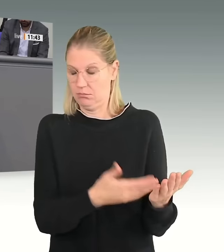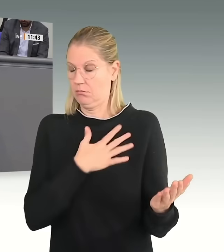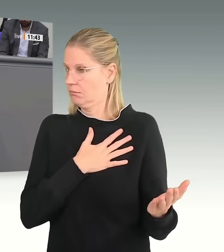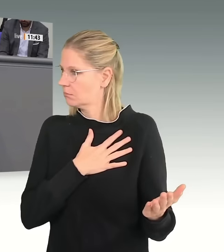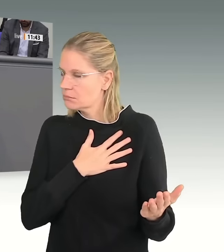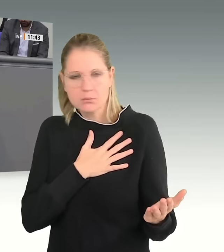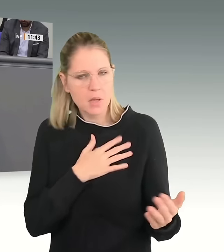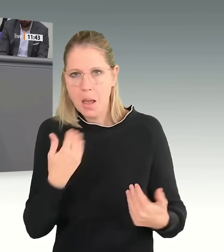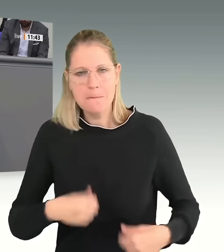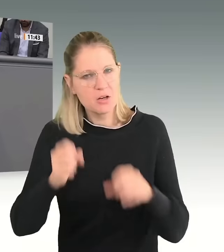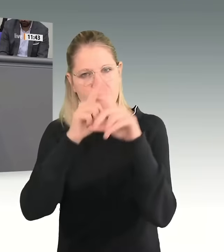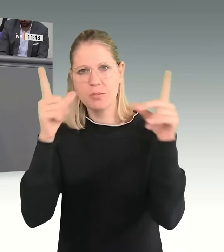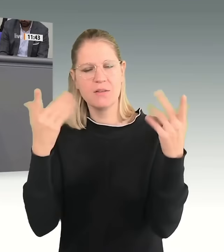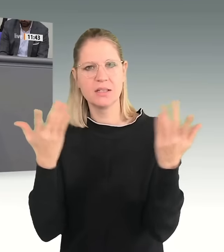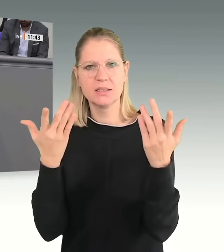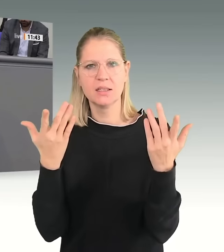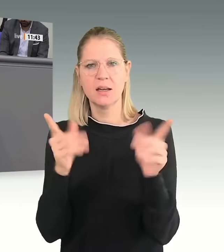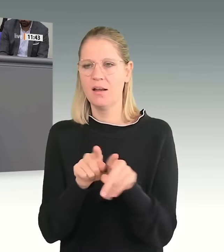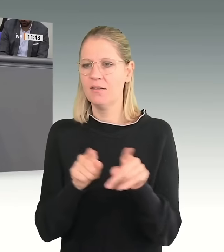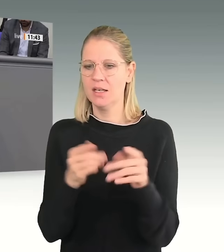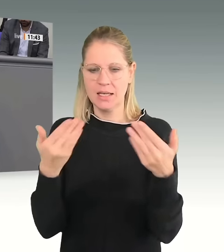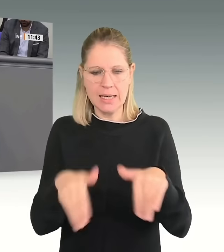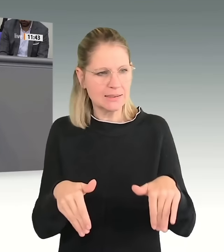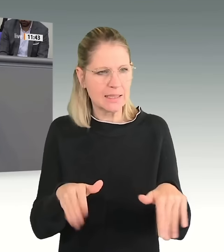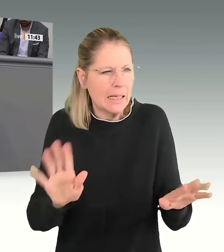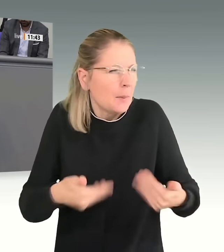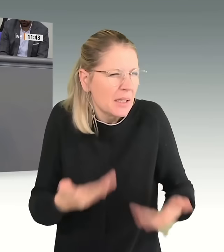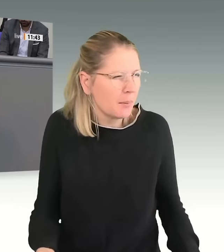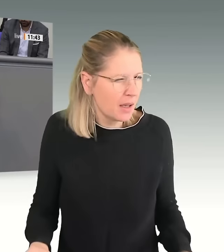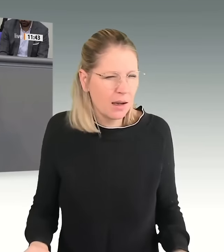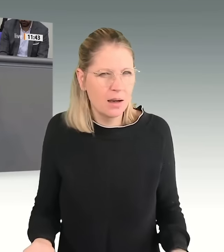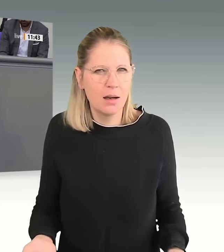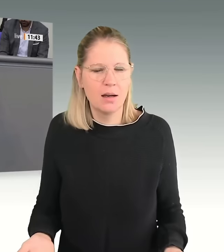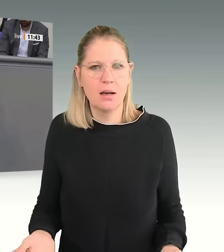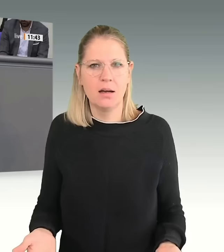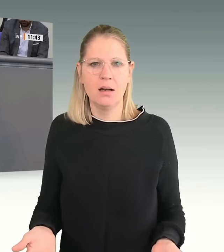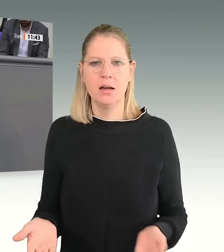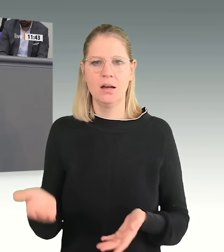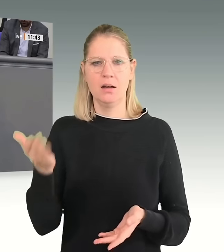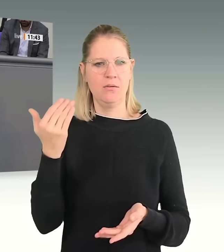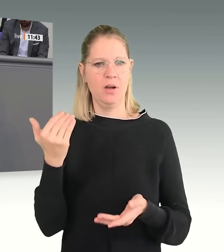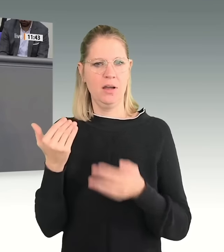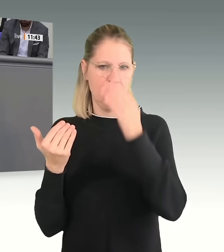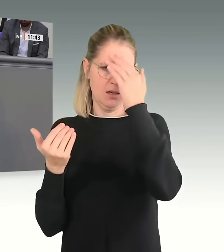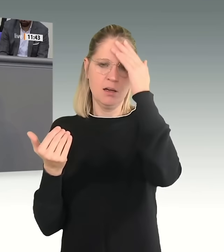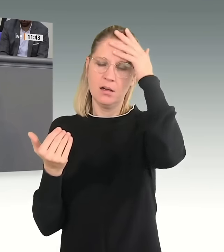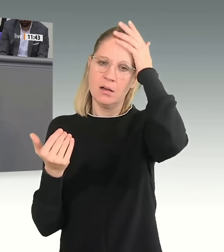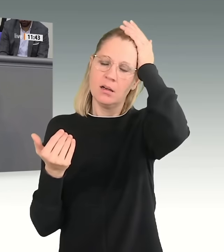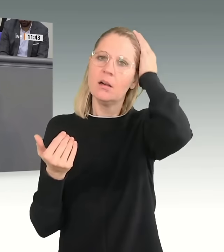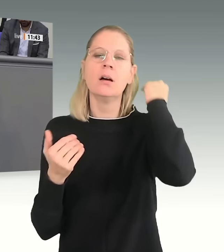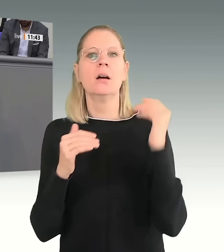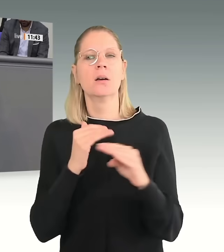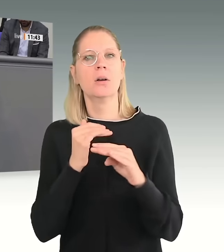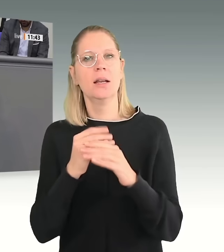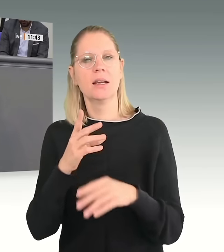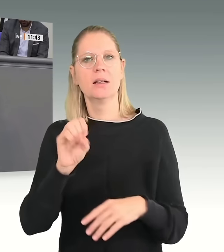Es gibt bei Ihnen keine roten Linien mehr. Und das zeigt sich besonders an der Frage, die Kollege Strengmann-Kuhn ja auch aufgemacht hat. Sie wollen mit Ihrem